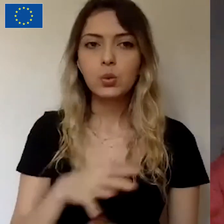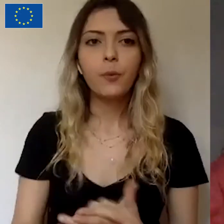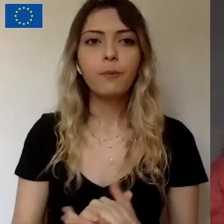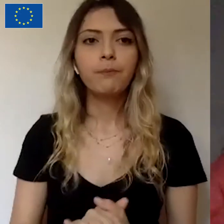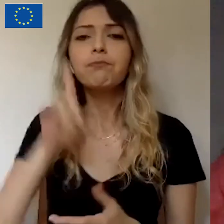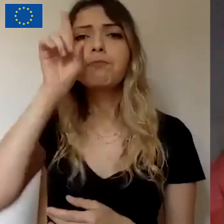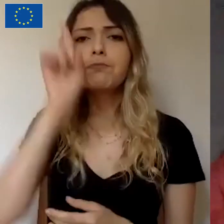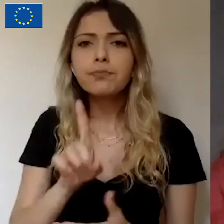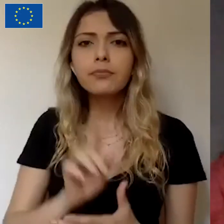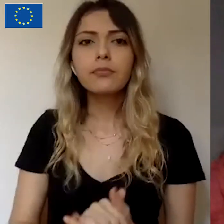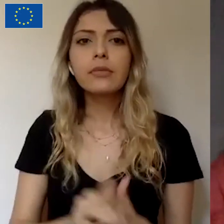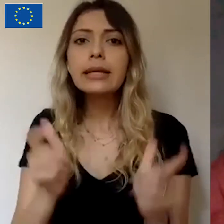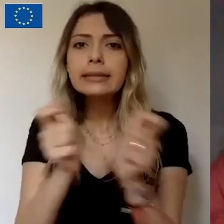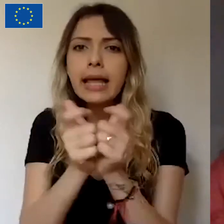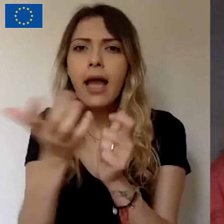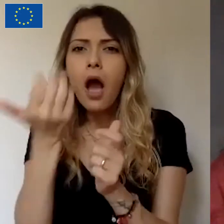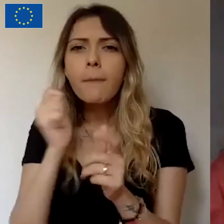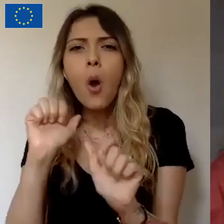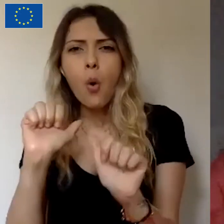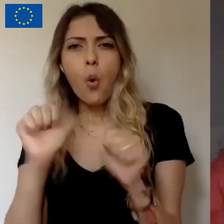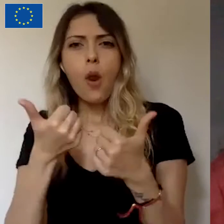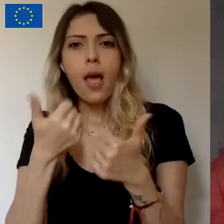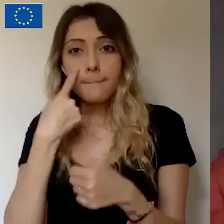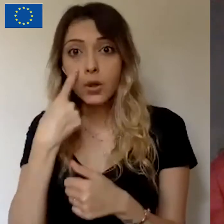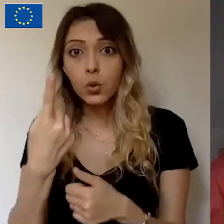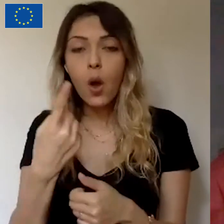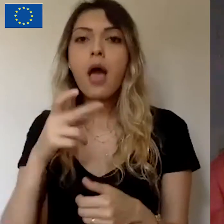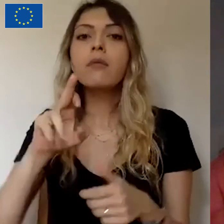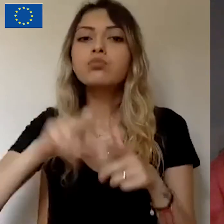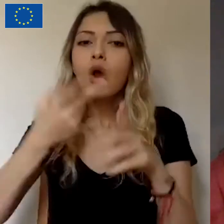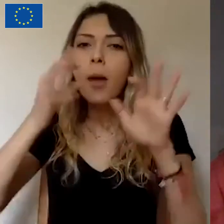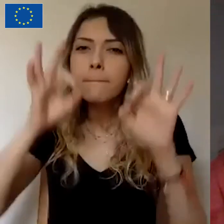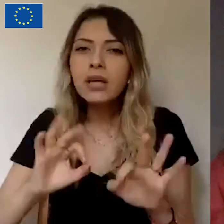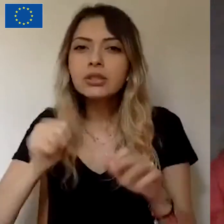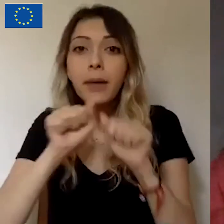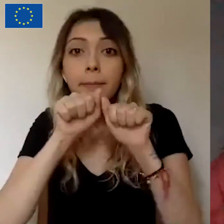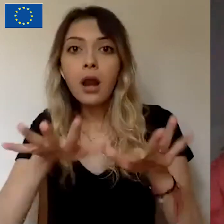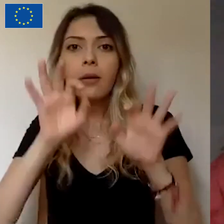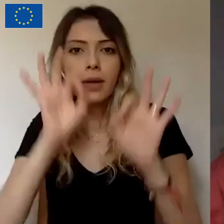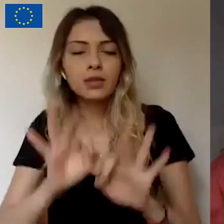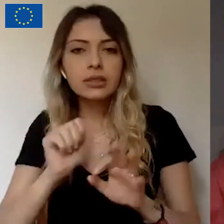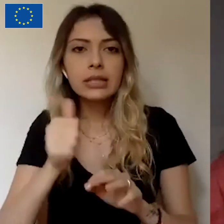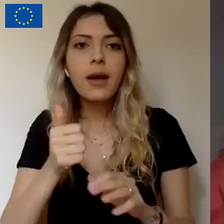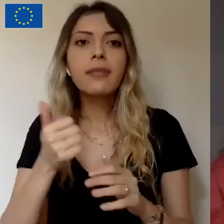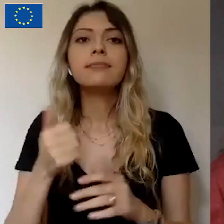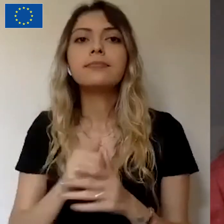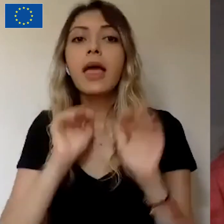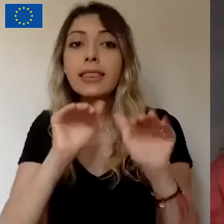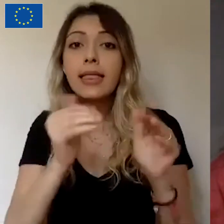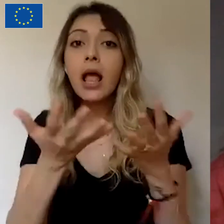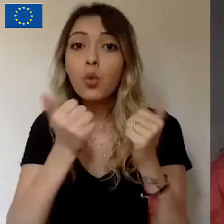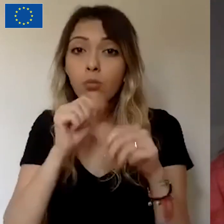İlk başta destek almanın önemi de bir yandan, proje canlıya çıkar çıkmaz destekleri toplamanın önemi. Fon Google'da da bir kitle